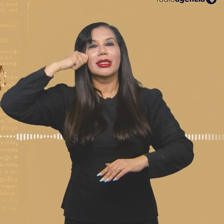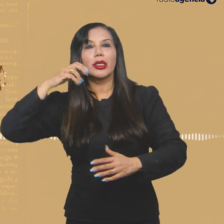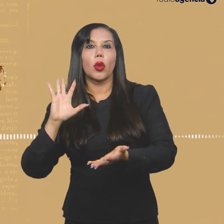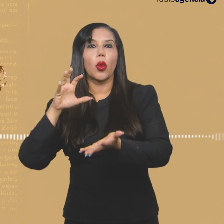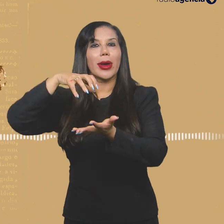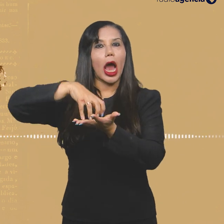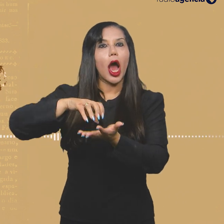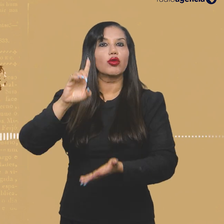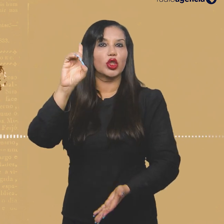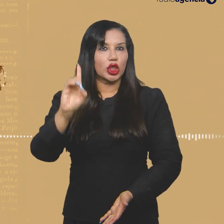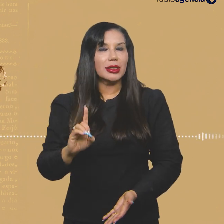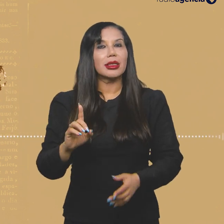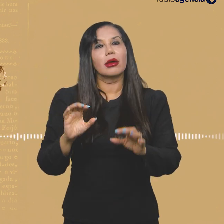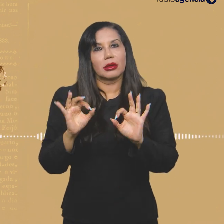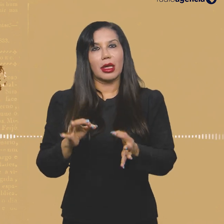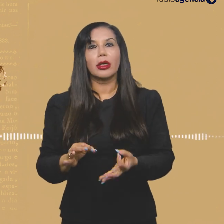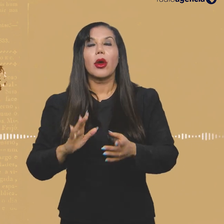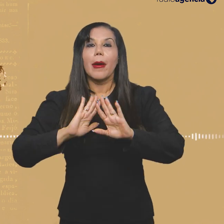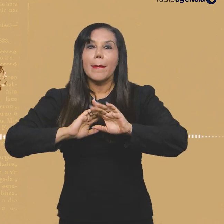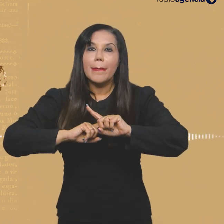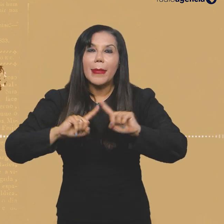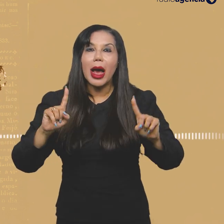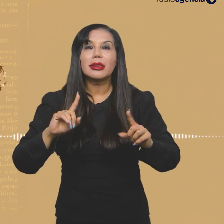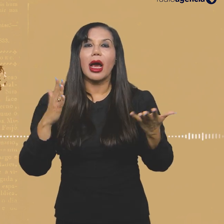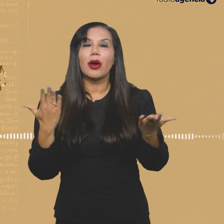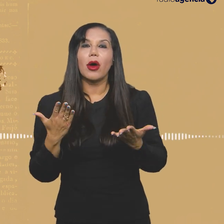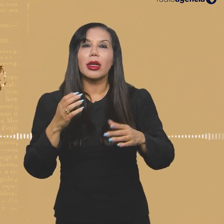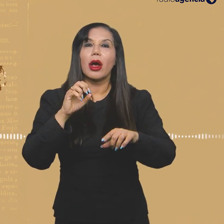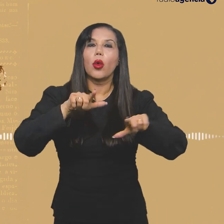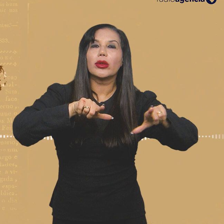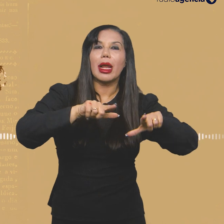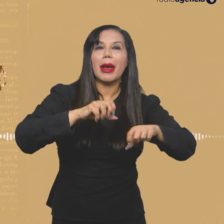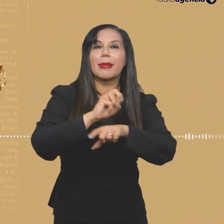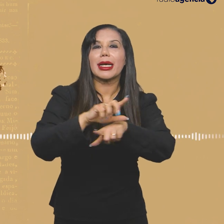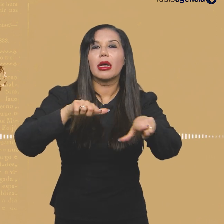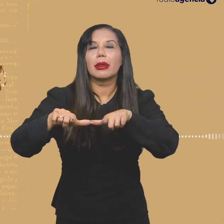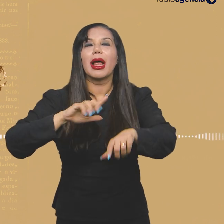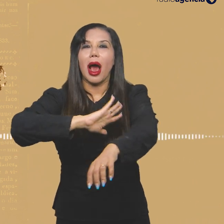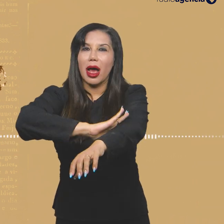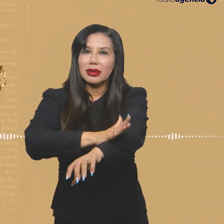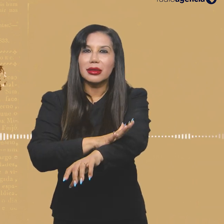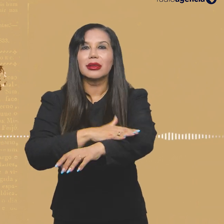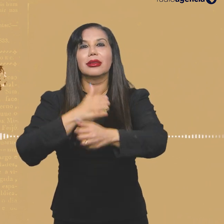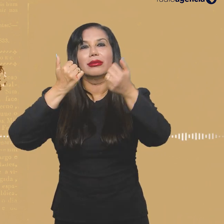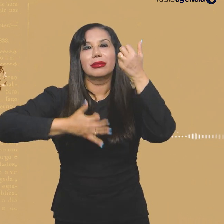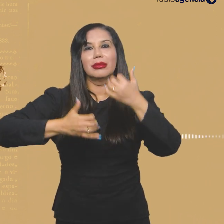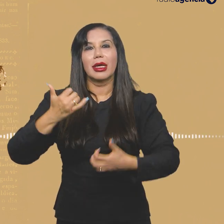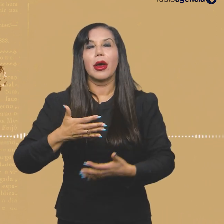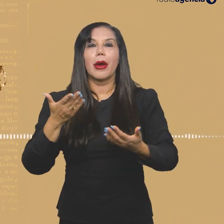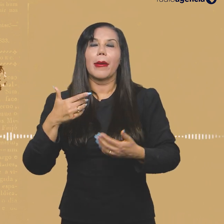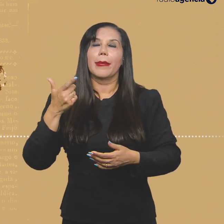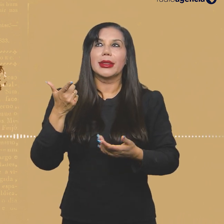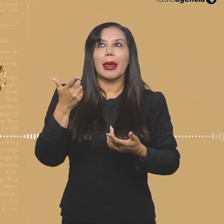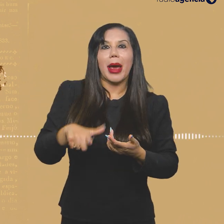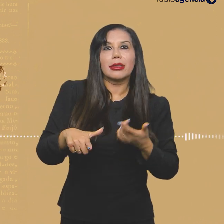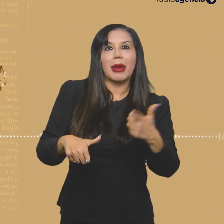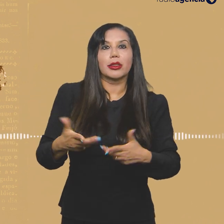inclusive nos cargos de direção e tudo mais. Mas é isso, acho que o mercado do trabalho ainda é racista, apesar de, como eu disse, né, a gente vive essa onda de mais